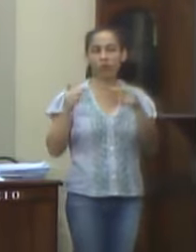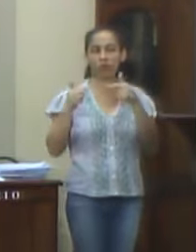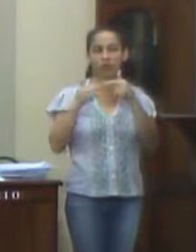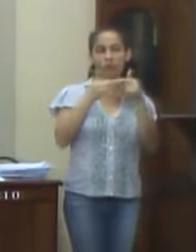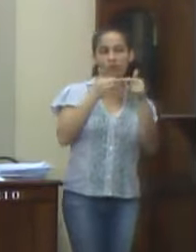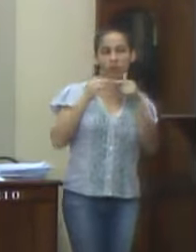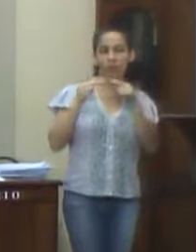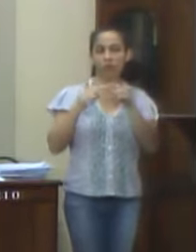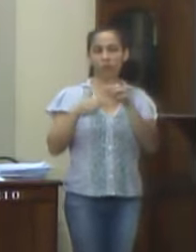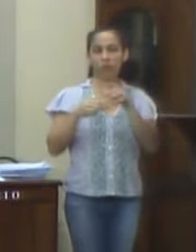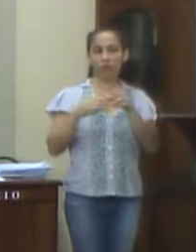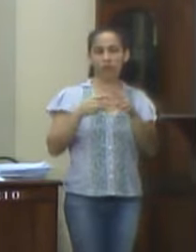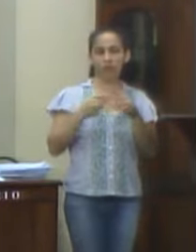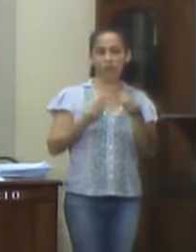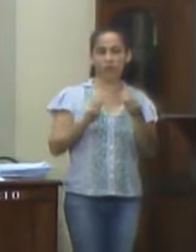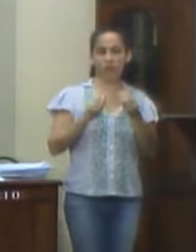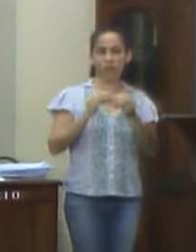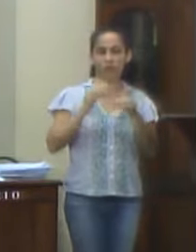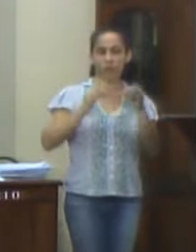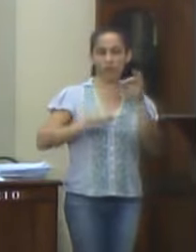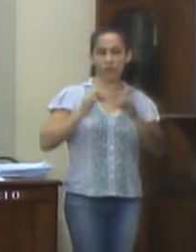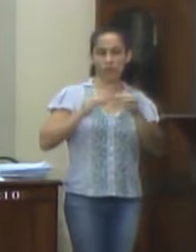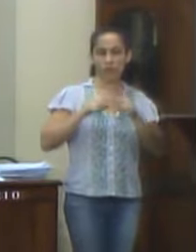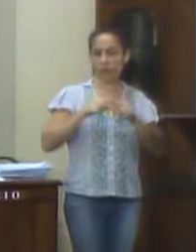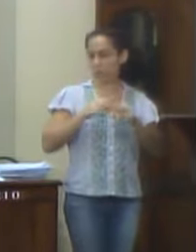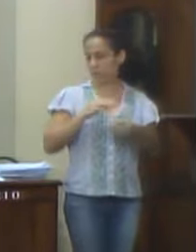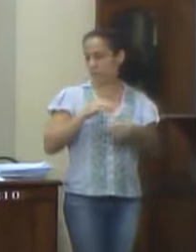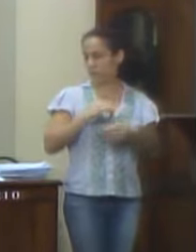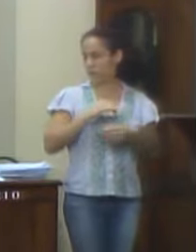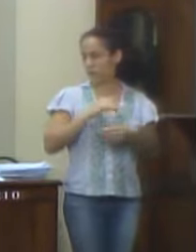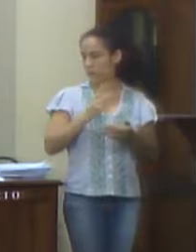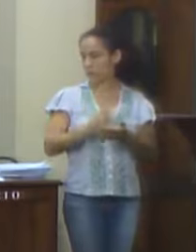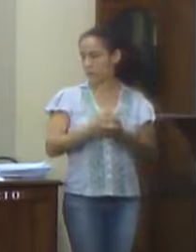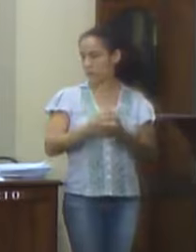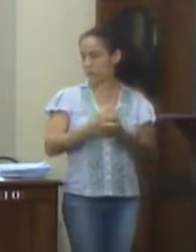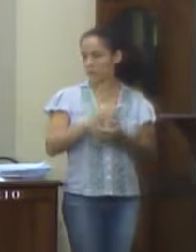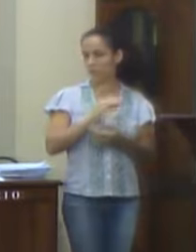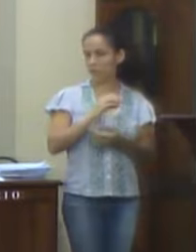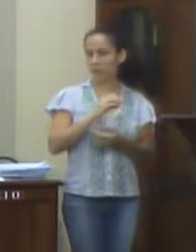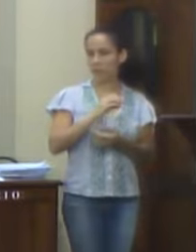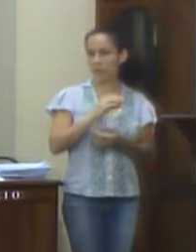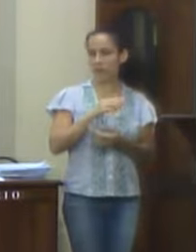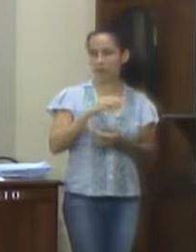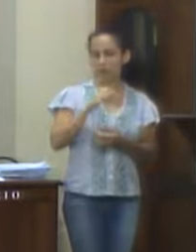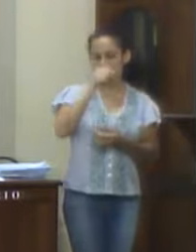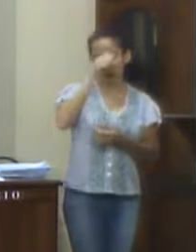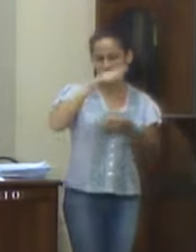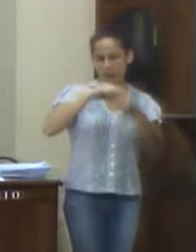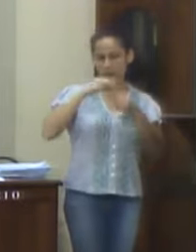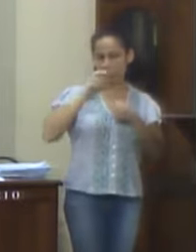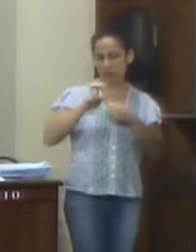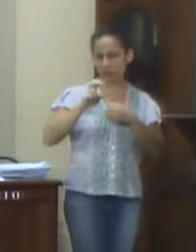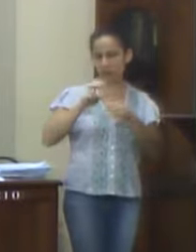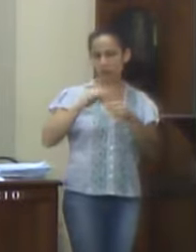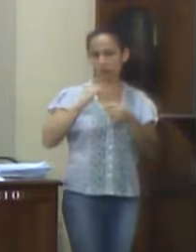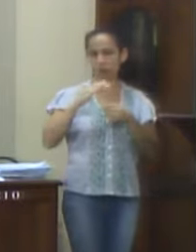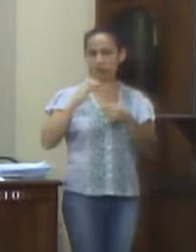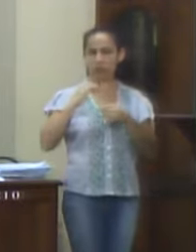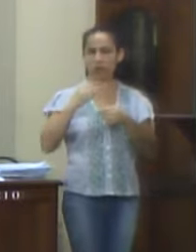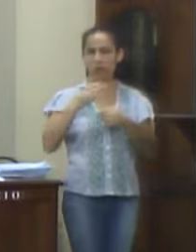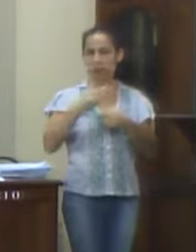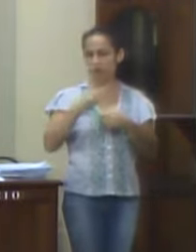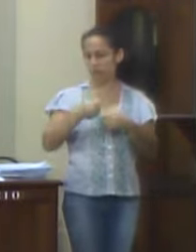violação ao princípio da segurança jurídica, na medida em que viola a ordem jurídica constitucional nos termos do artigo 5º, inciso